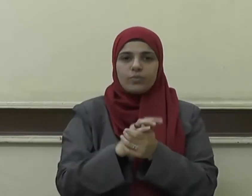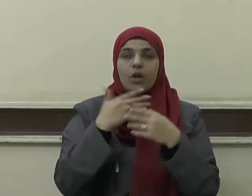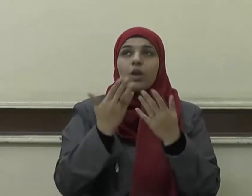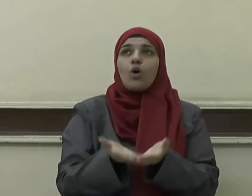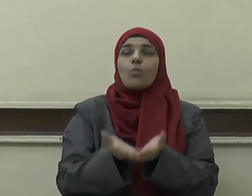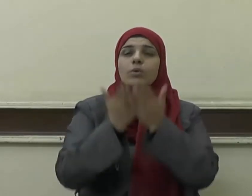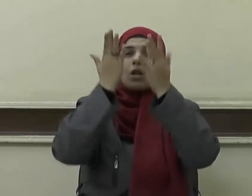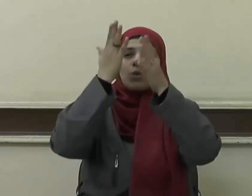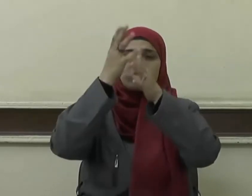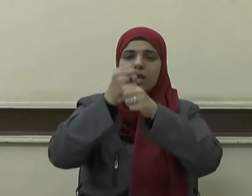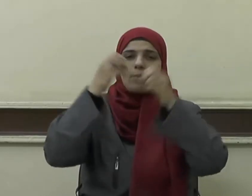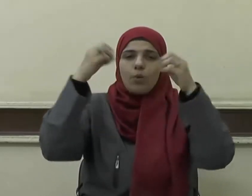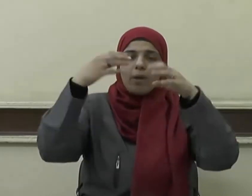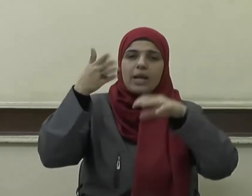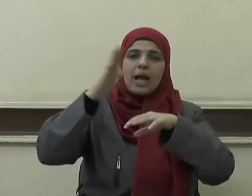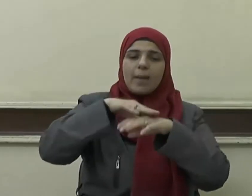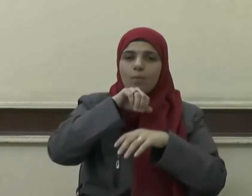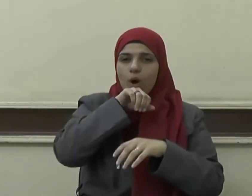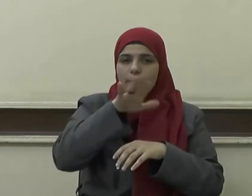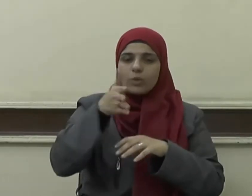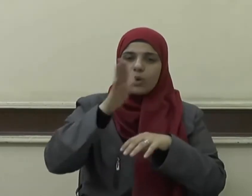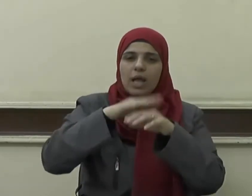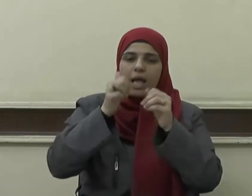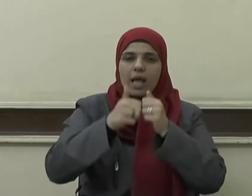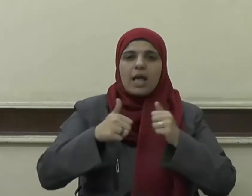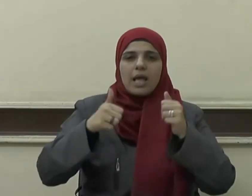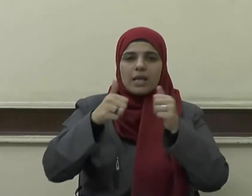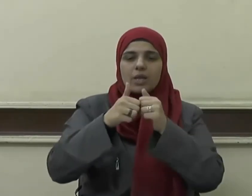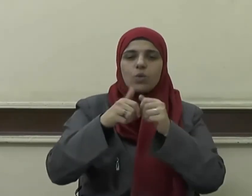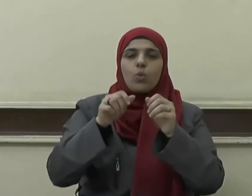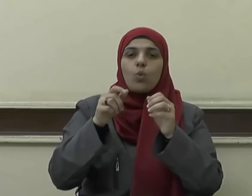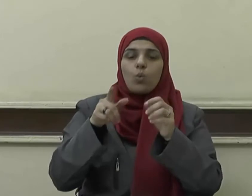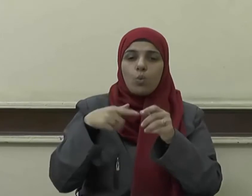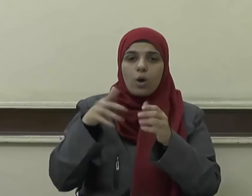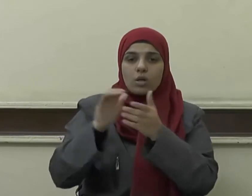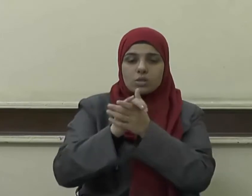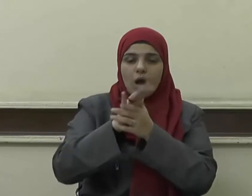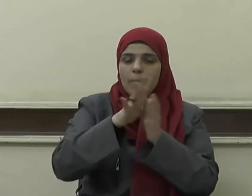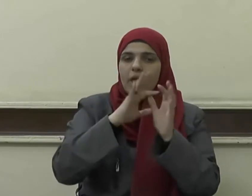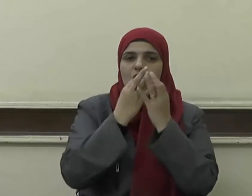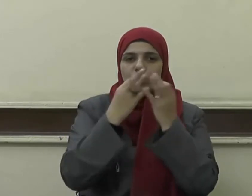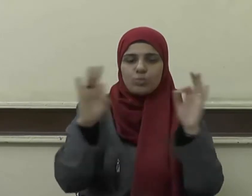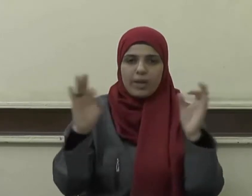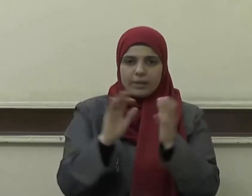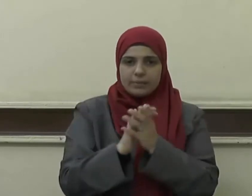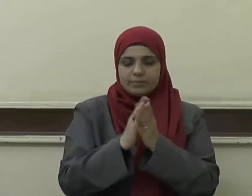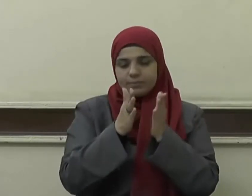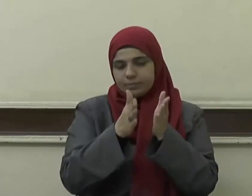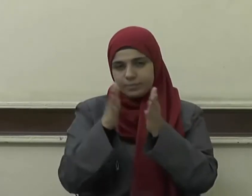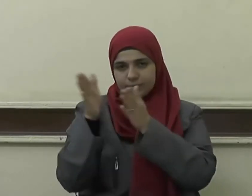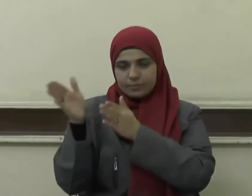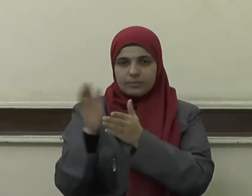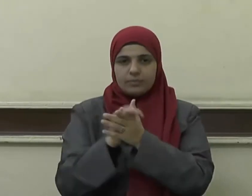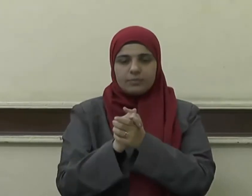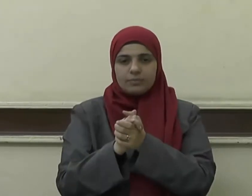عليه وعلى آله وصحبه أجمعين وبعد فقد جاء النبي صلى الله عليه وسلم